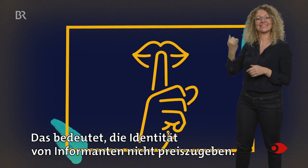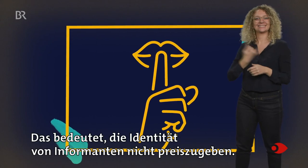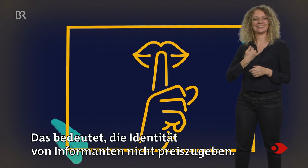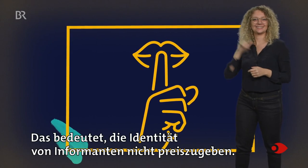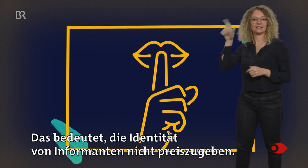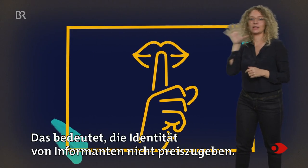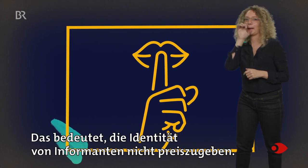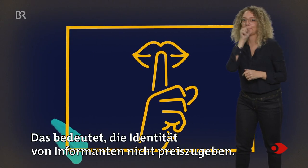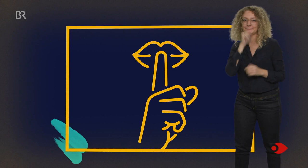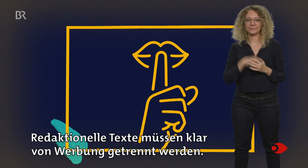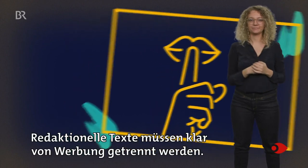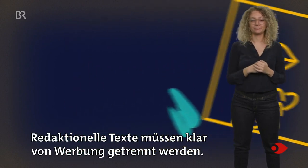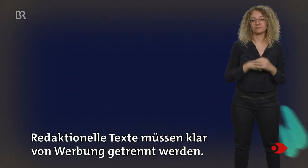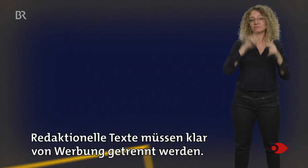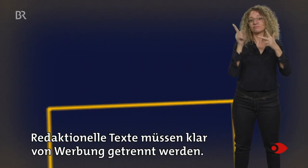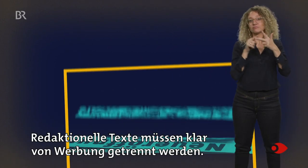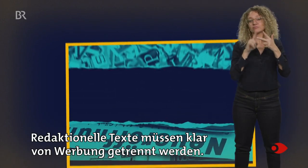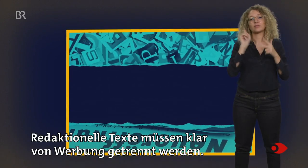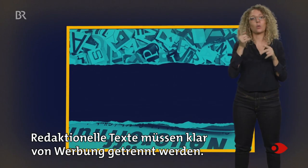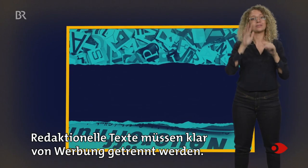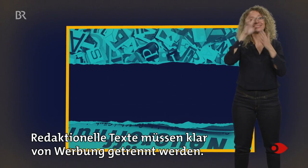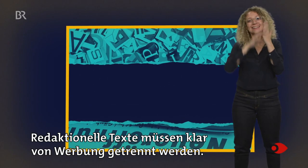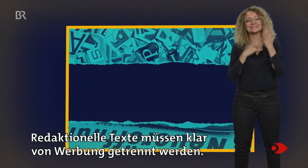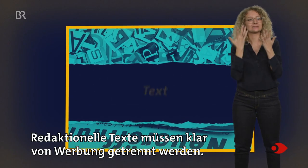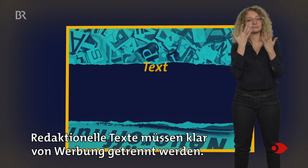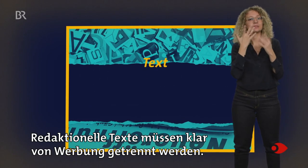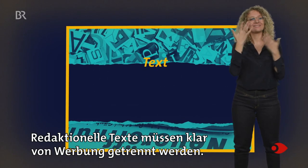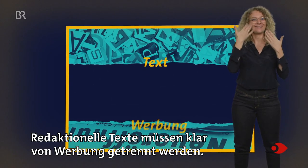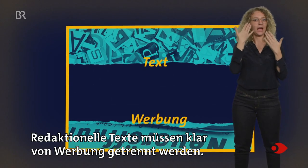preiszugeben. Redaktionelle Texte müssen klar von Werbung getrennt werden.